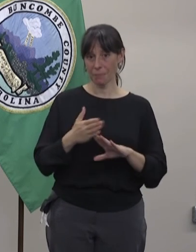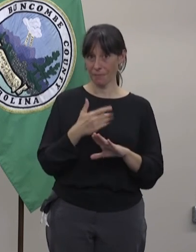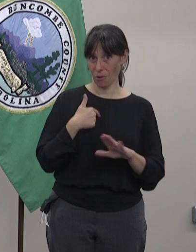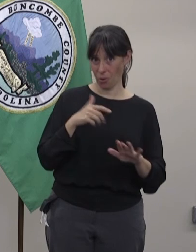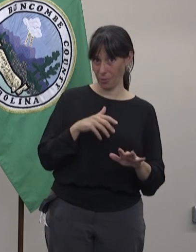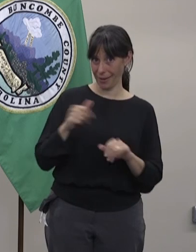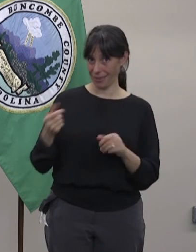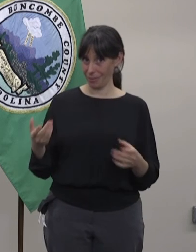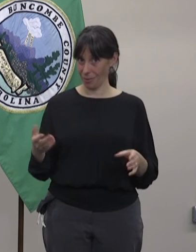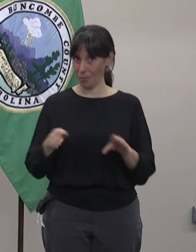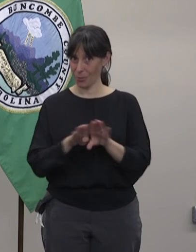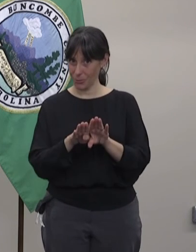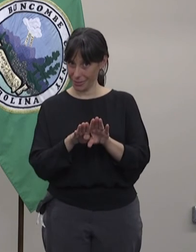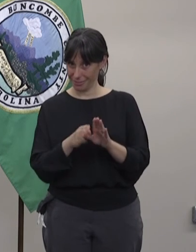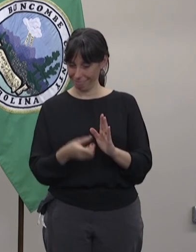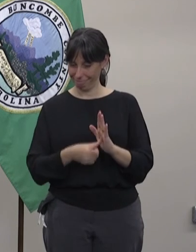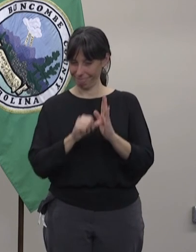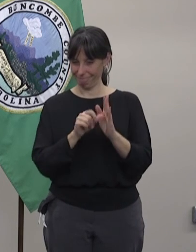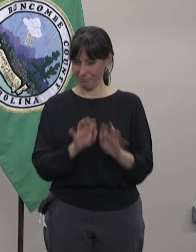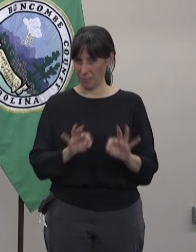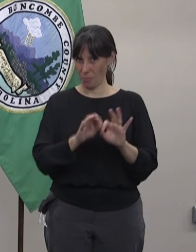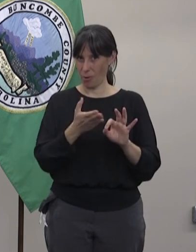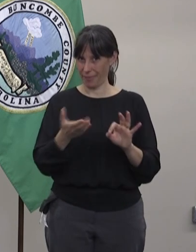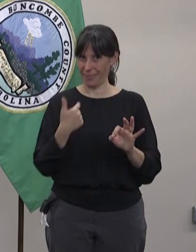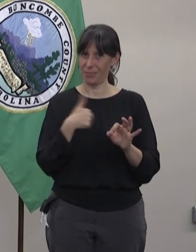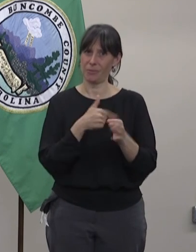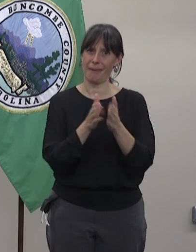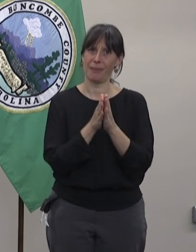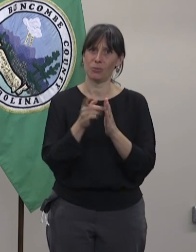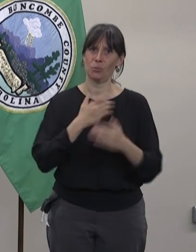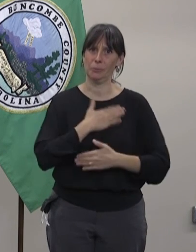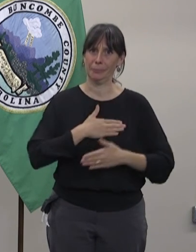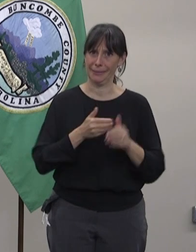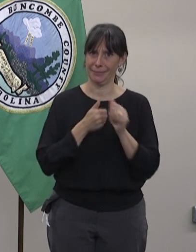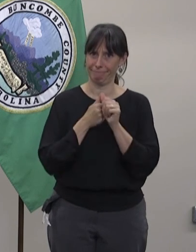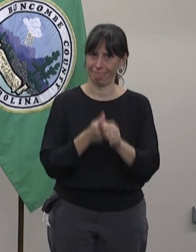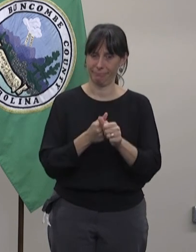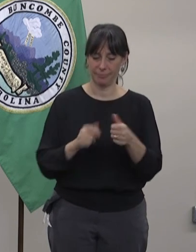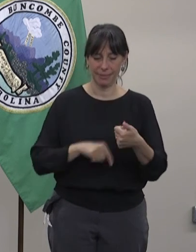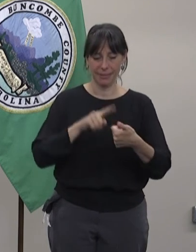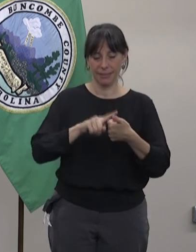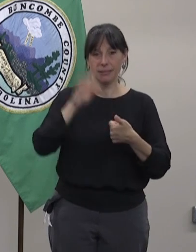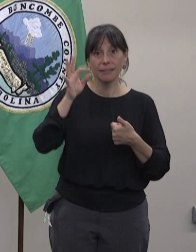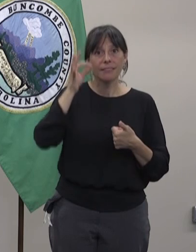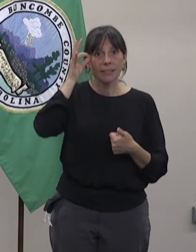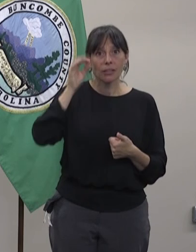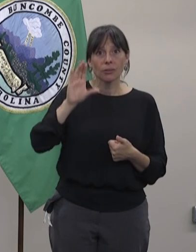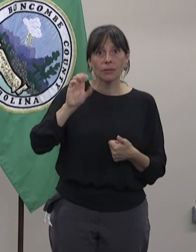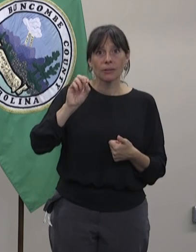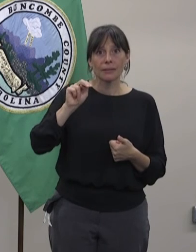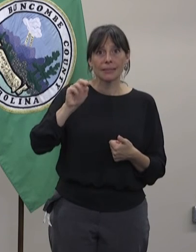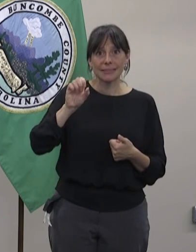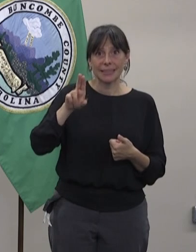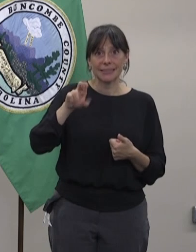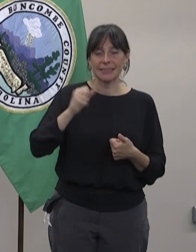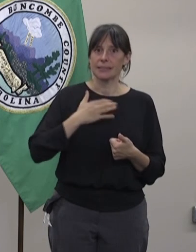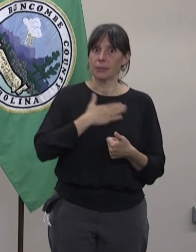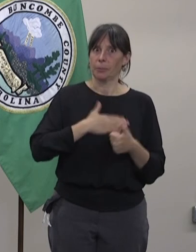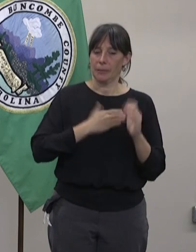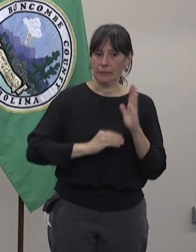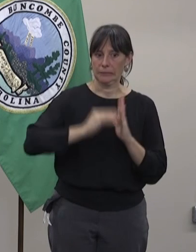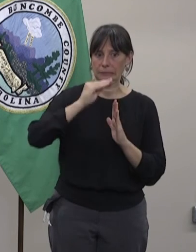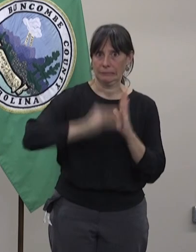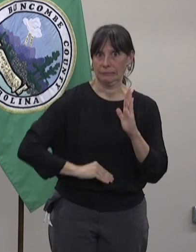Antes de irnos, hay algunos pasos importantes de acción para que la comunidad tome.